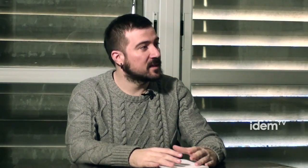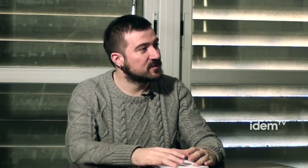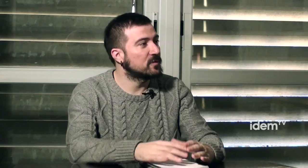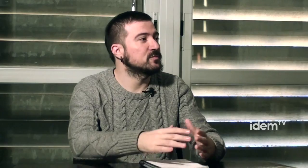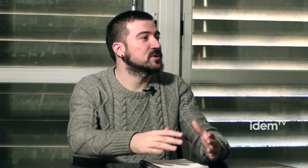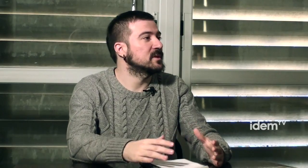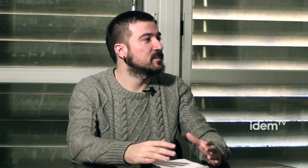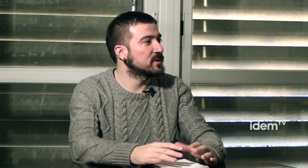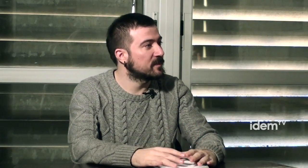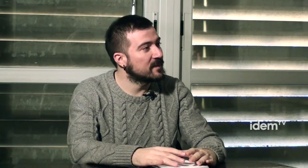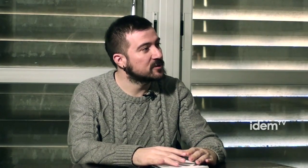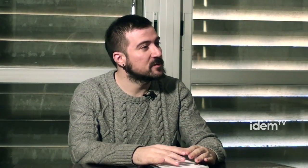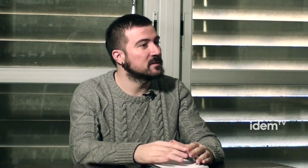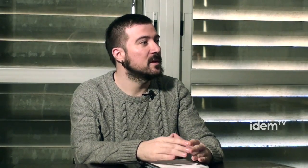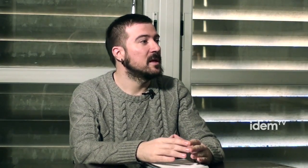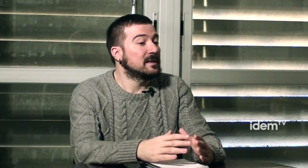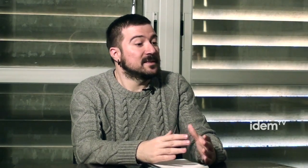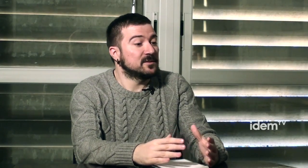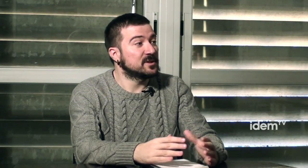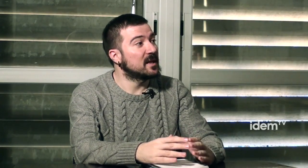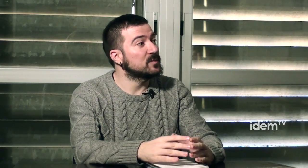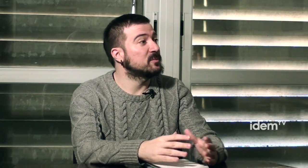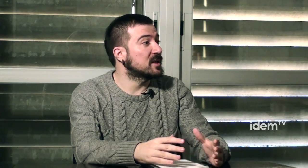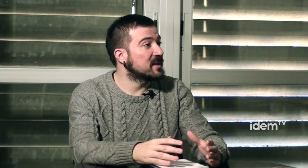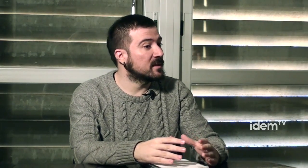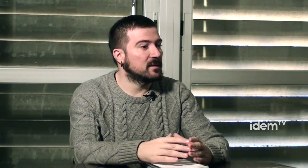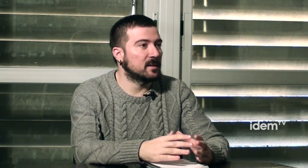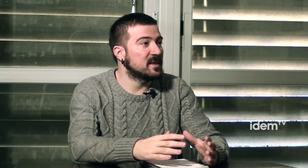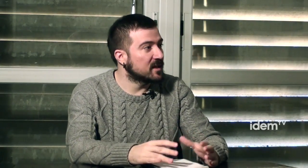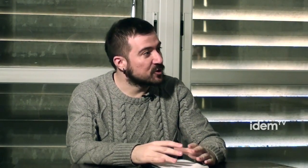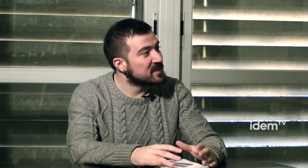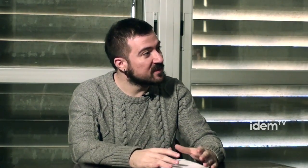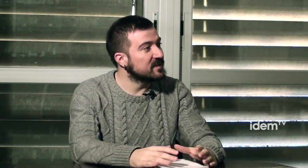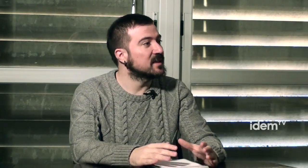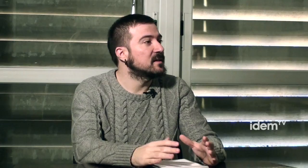aquests fòrums? Quin tipus de trobades són? No sé si hi algun tipus també de reivindicació específica?